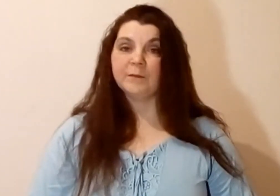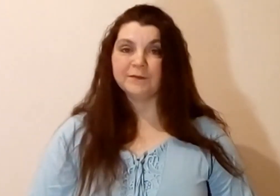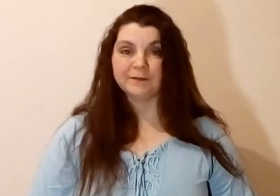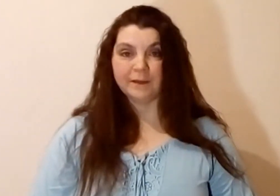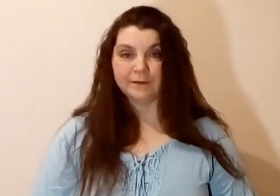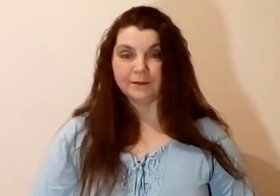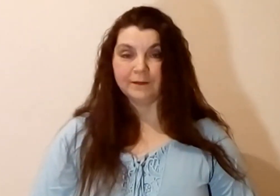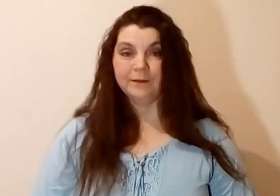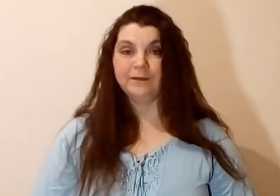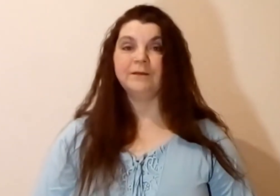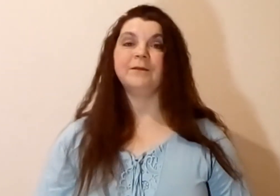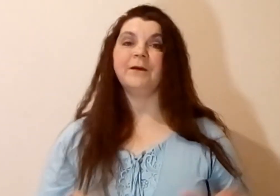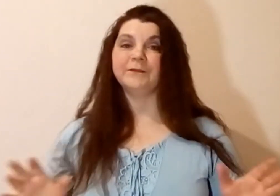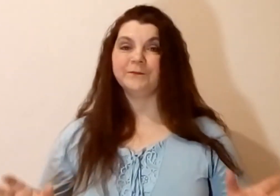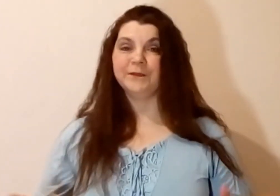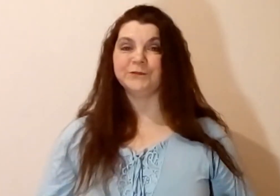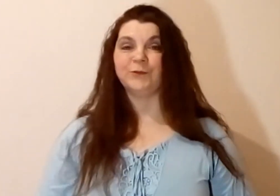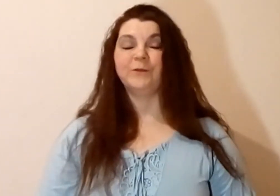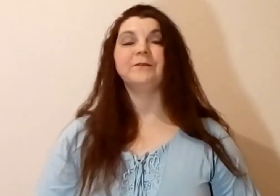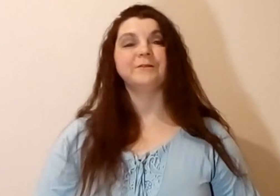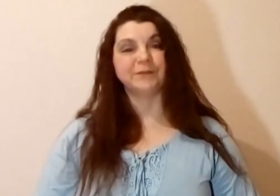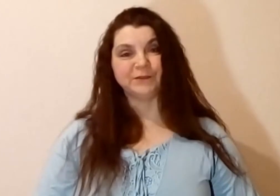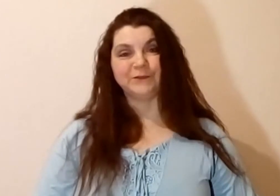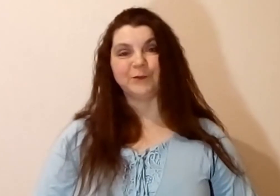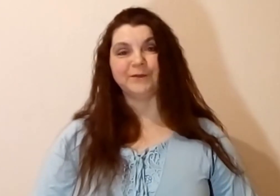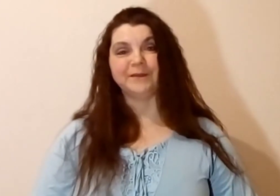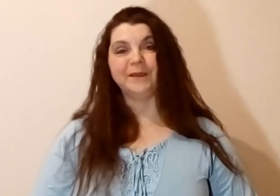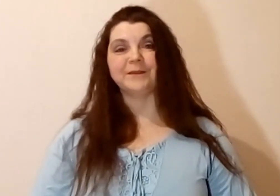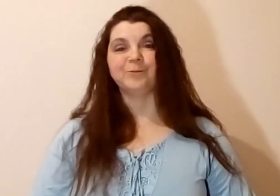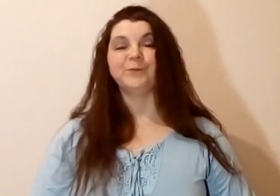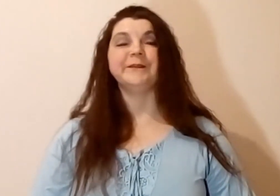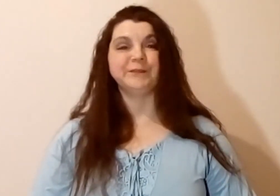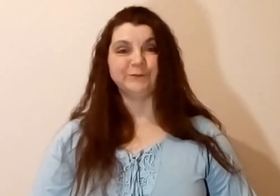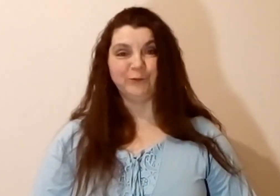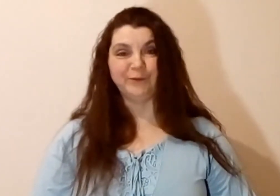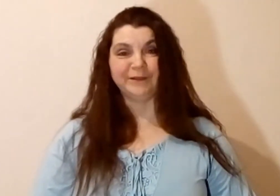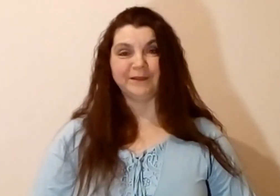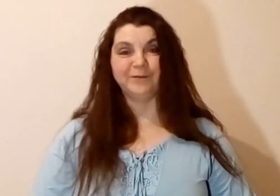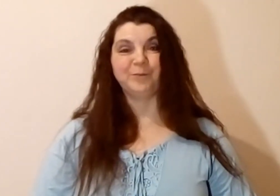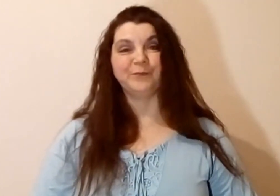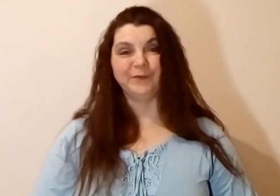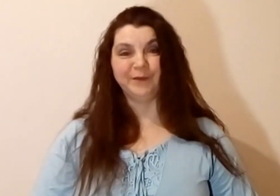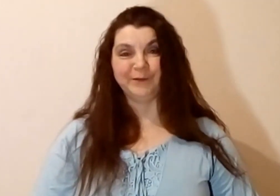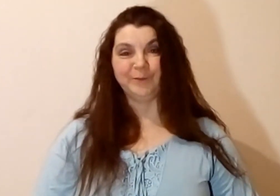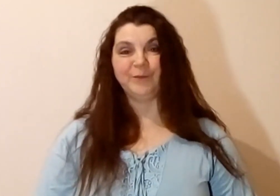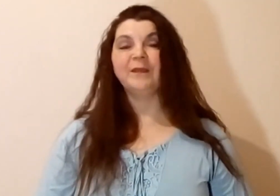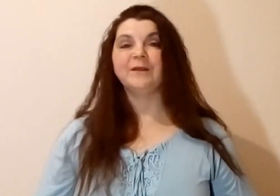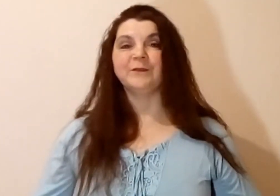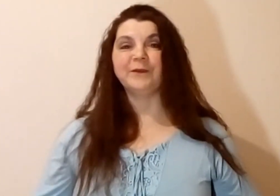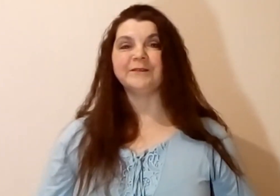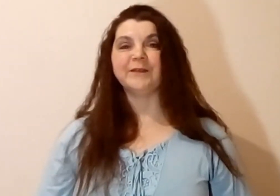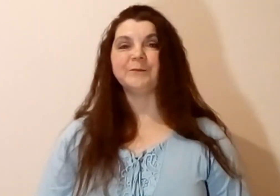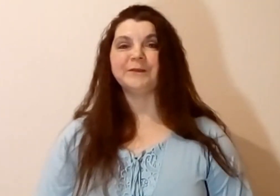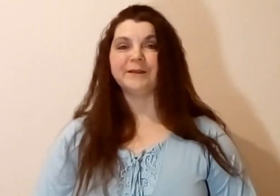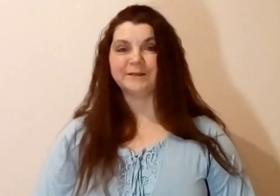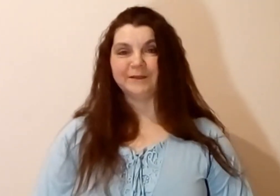обязательно отвечу на шестом занятии, для чего мы это делаем. Ну, а с вами была Оксана